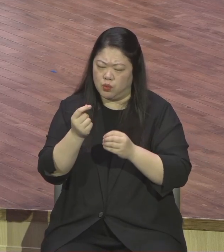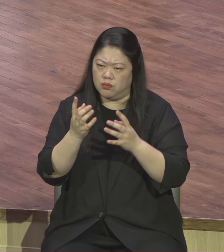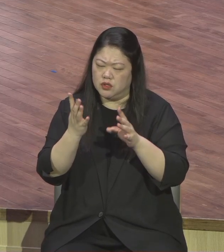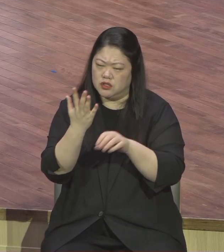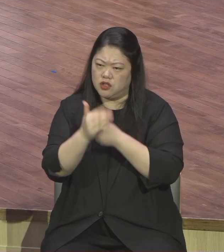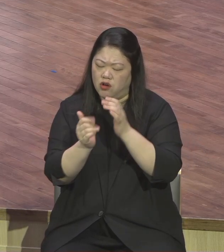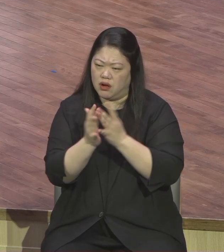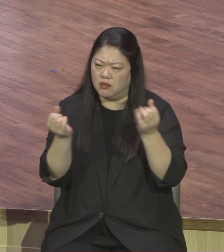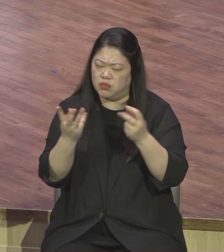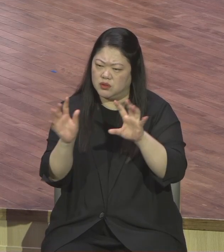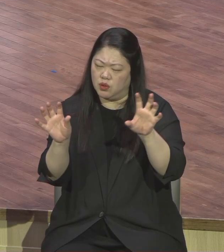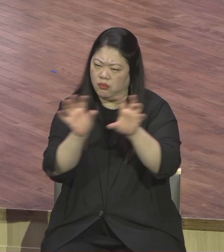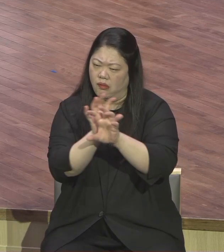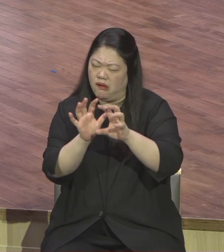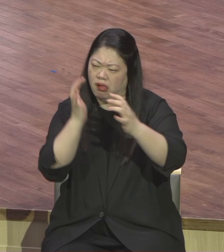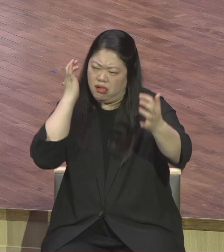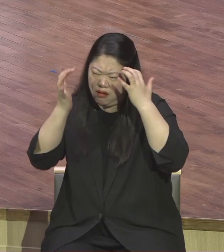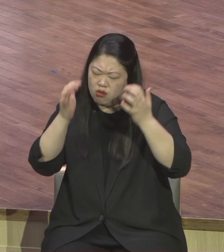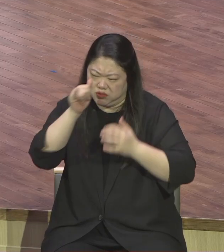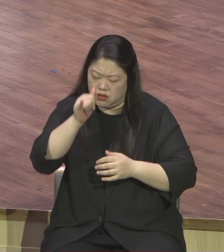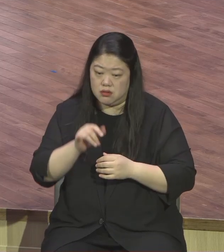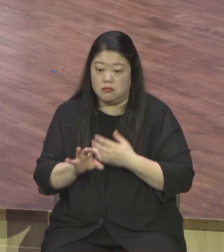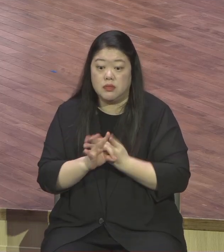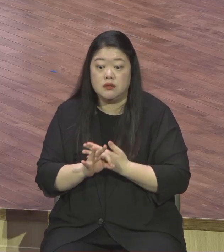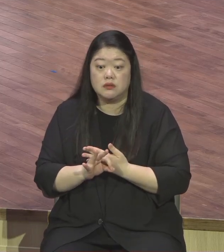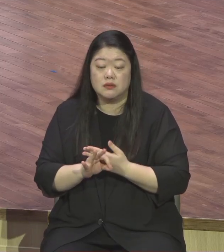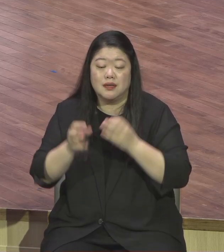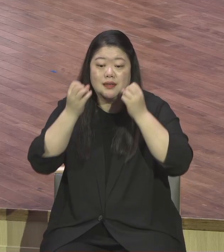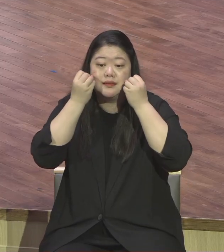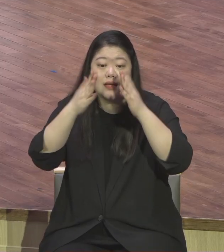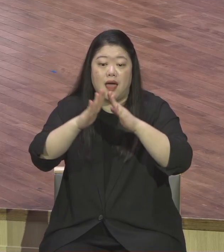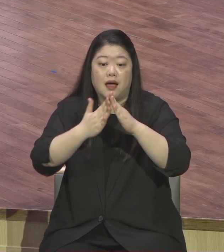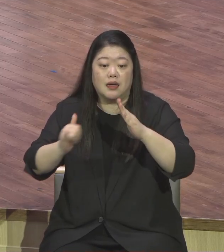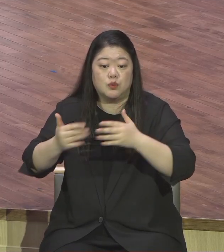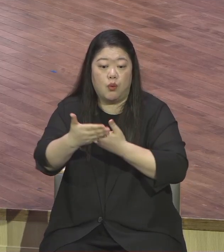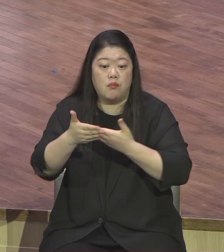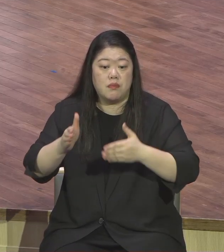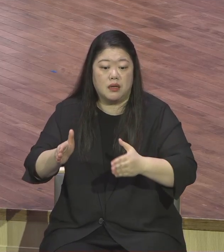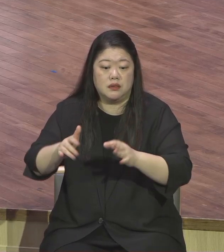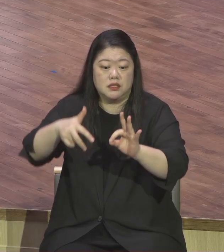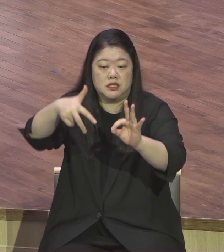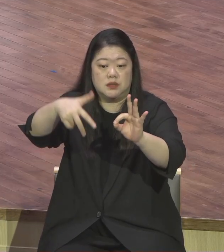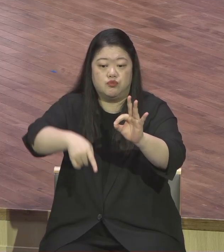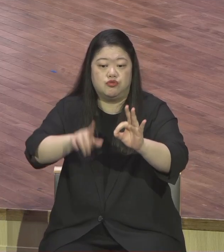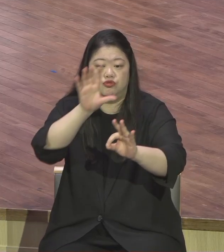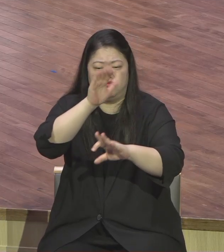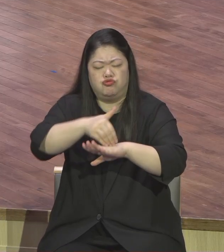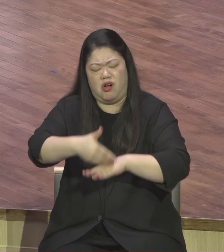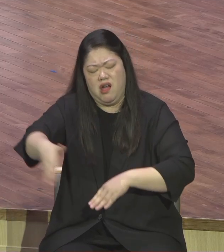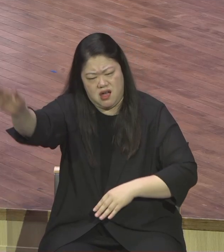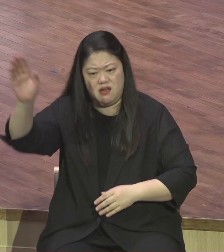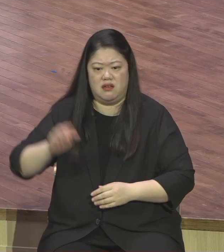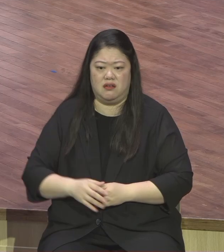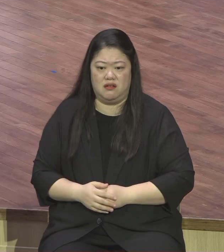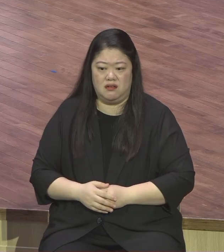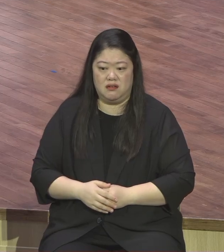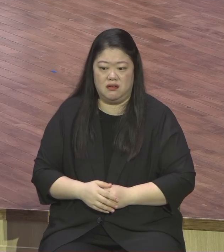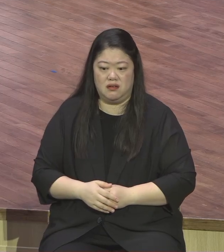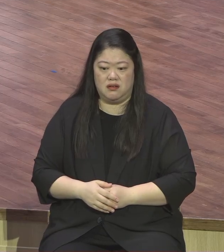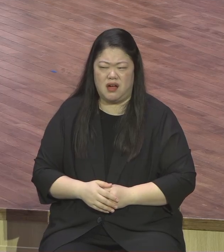열 분만 들어보세요 세가족부에 영전 메시지 매주 합니다 그러면 딱 듣고 아이고 내가 장롱대 쪽팔리게